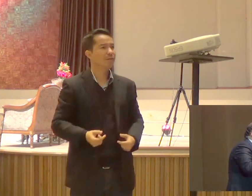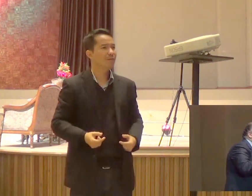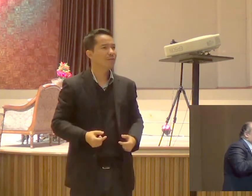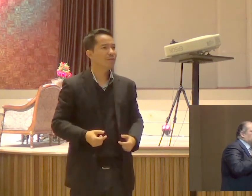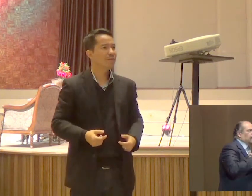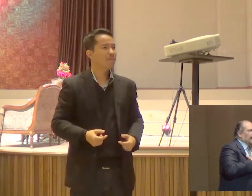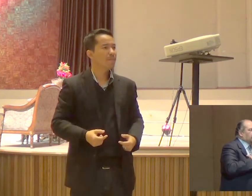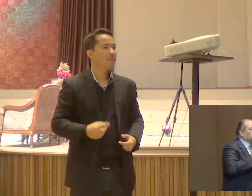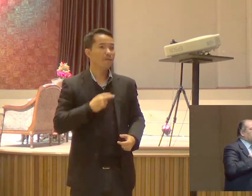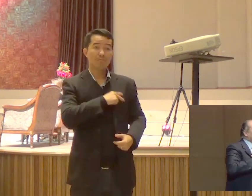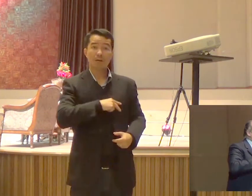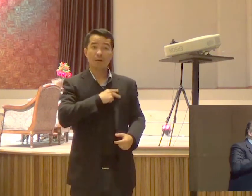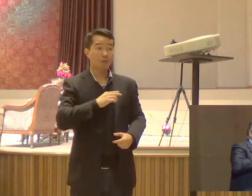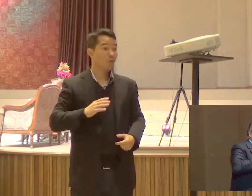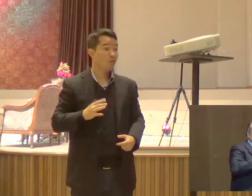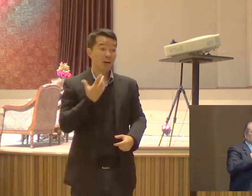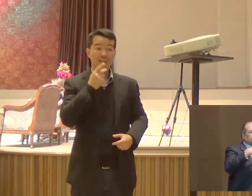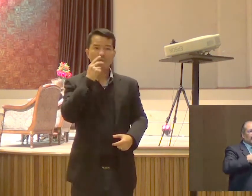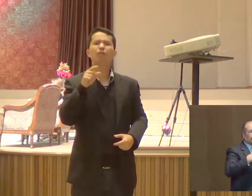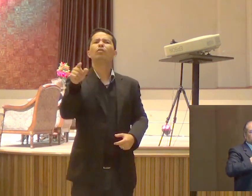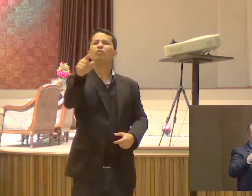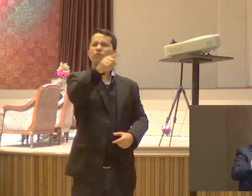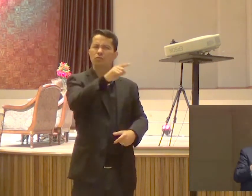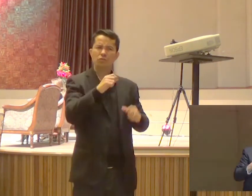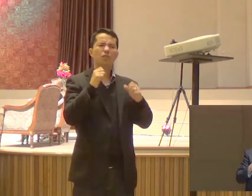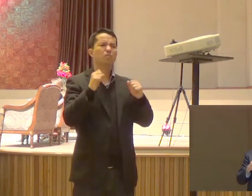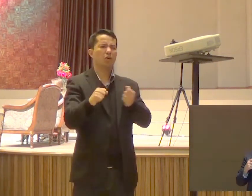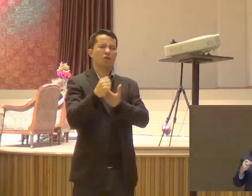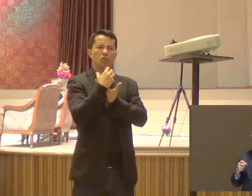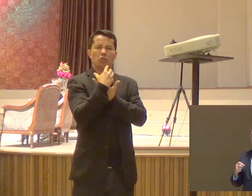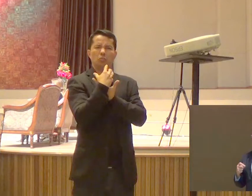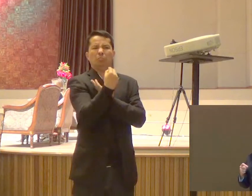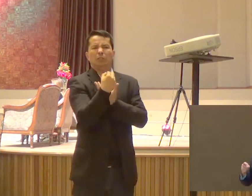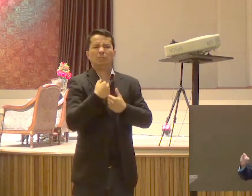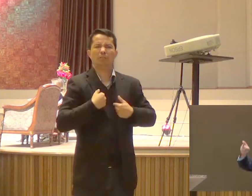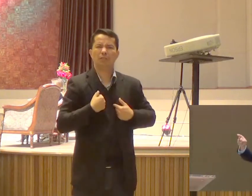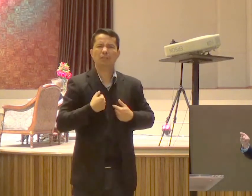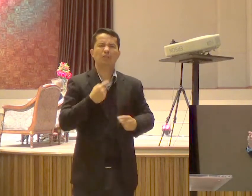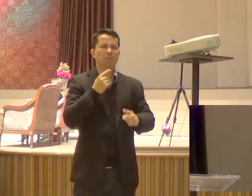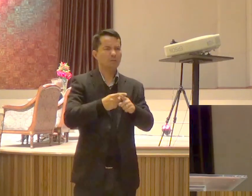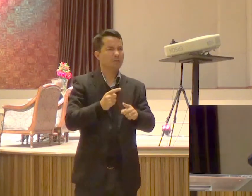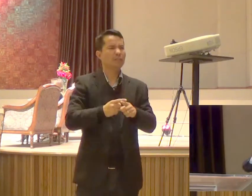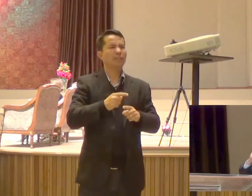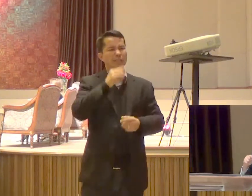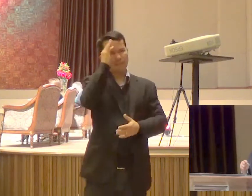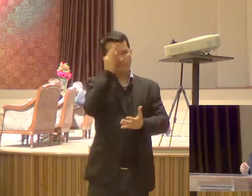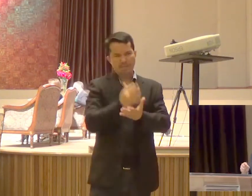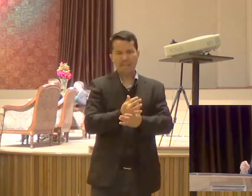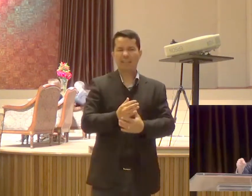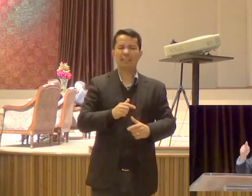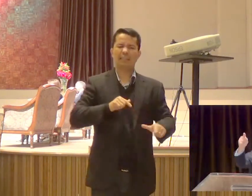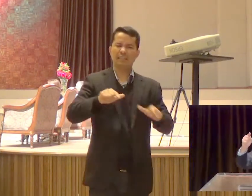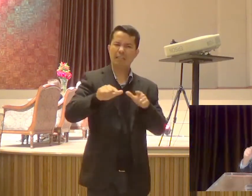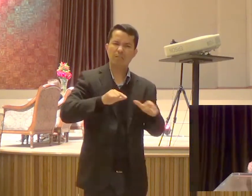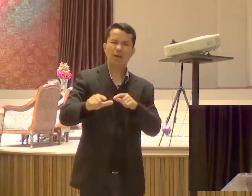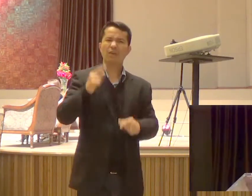Imitem a fé que eu tenho Imitem o ministério que eu tenho Isso que Paulo fala Cada um de nós Tem que ter essa coragem